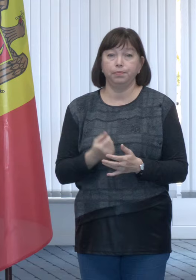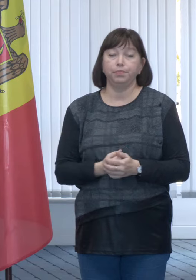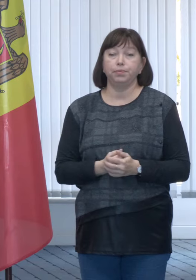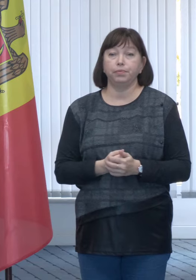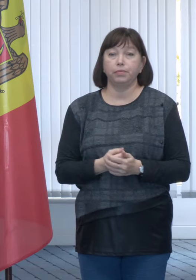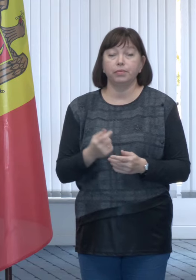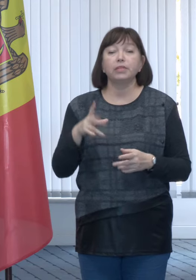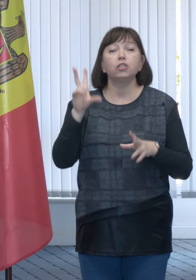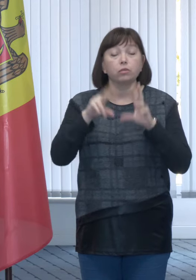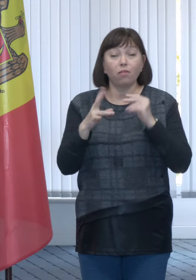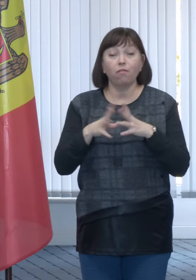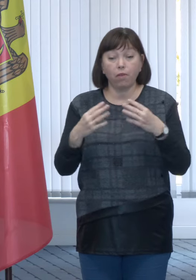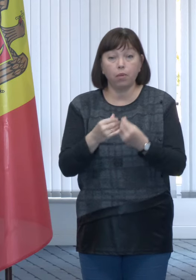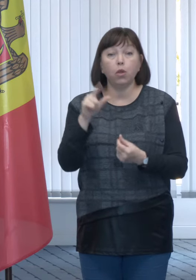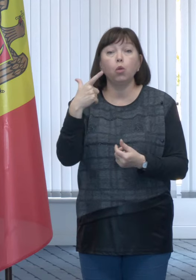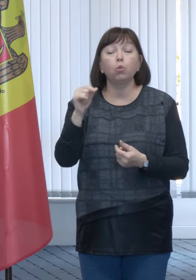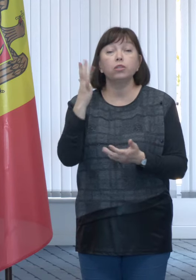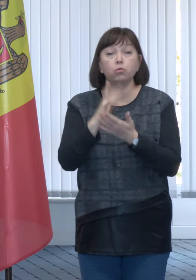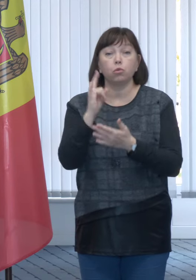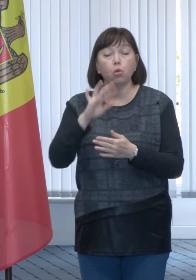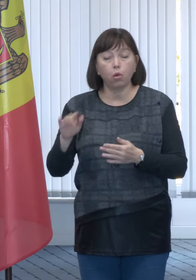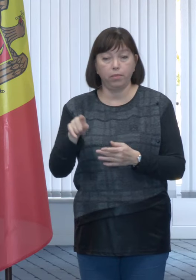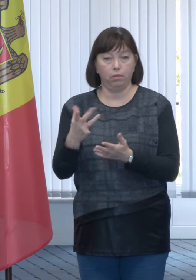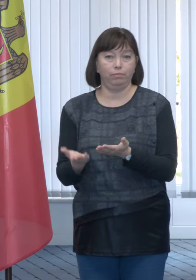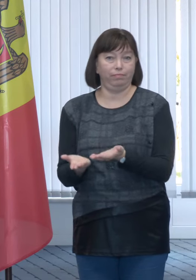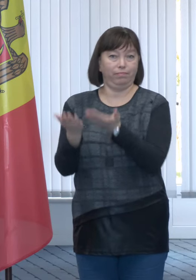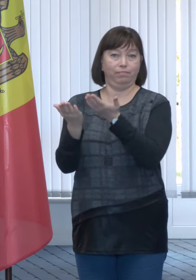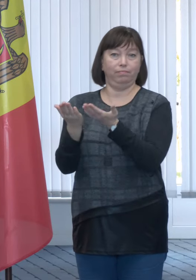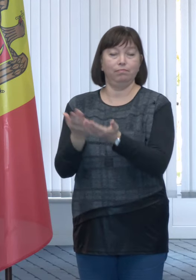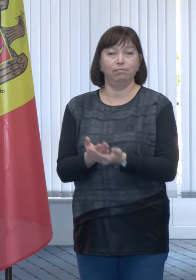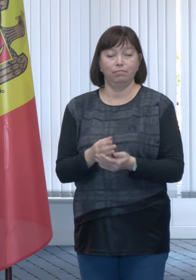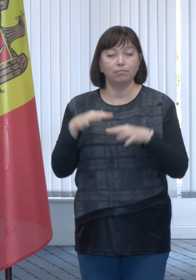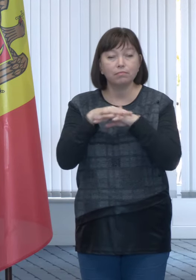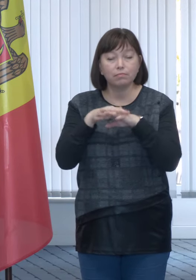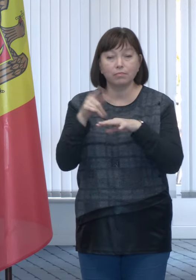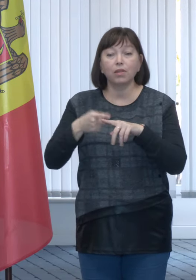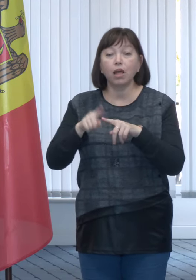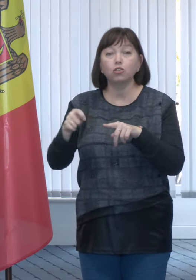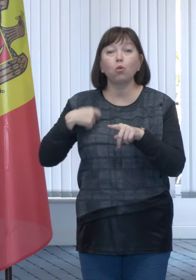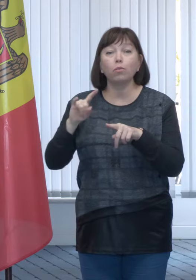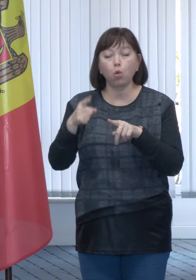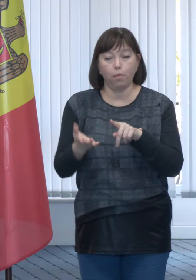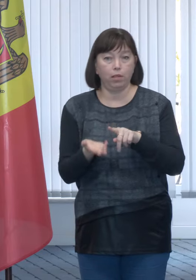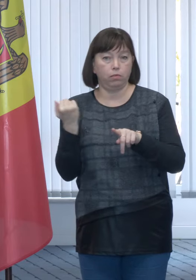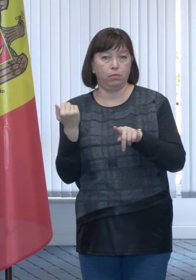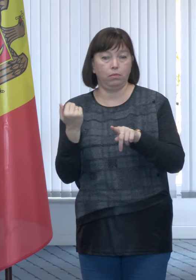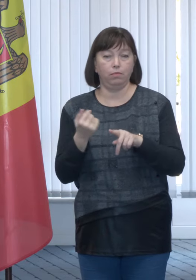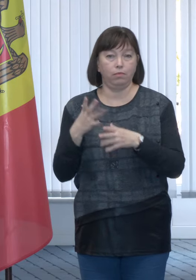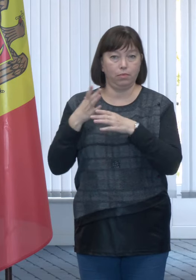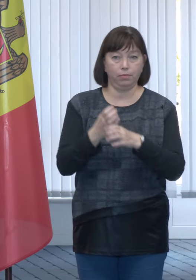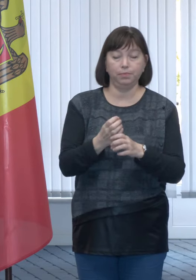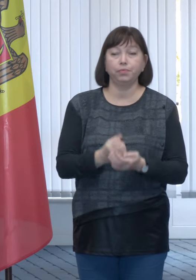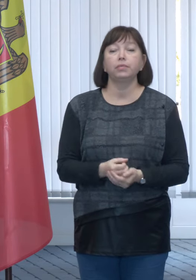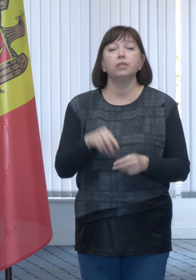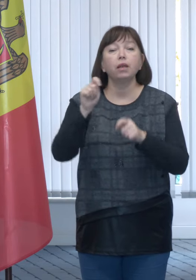plăți. Adică familiile cu copii mici sunt favorizate la calcularea compensației. Verificăm